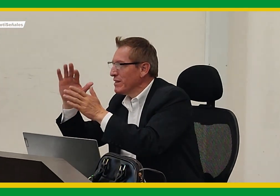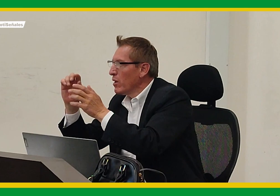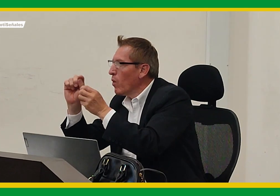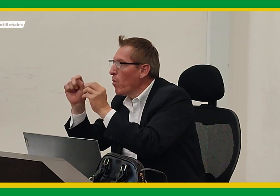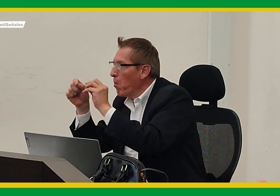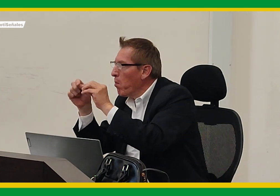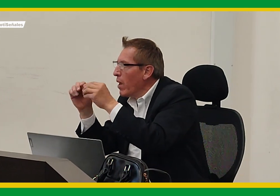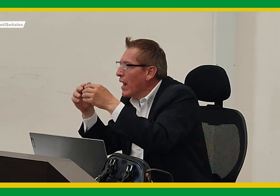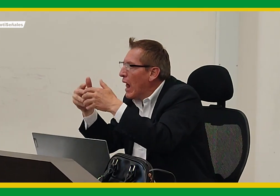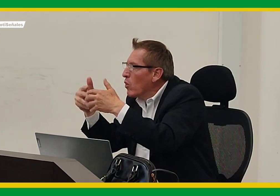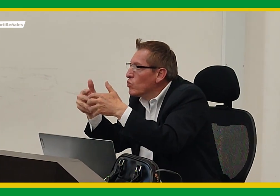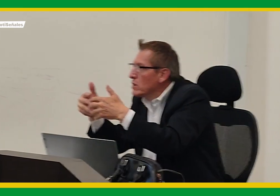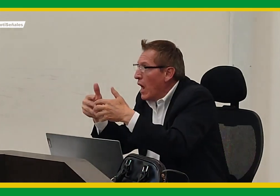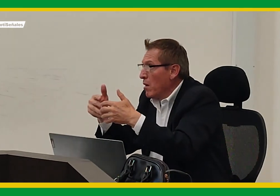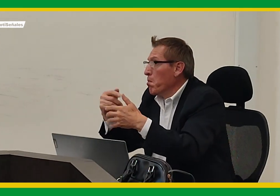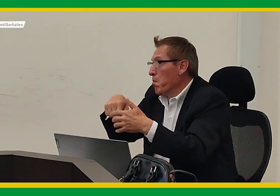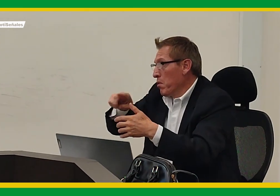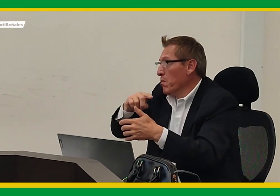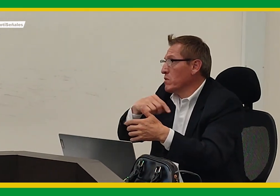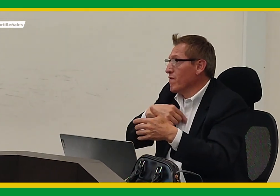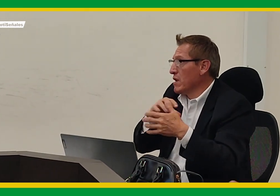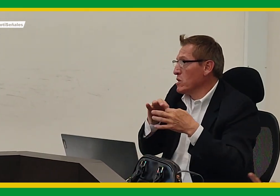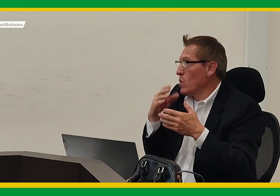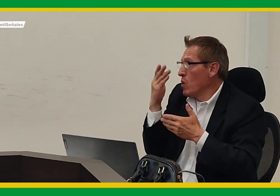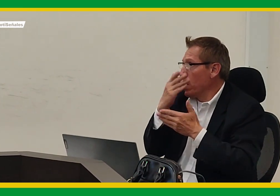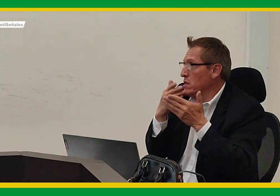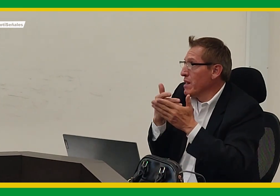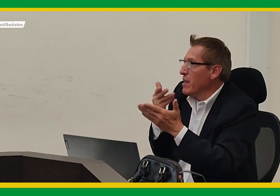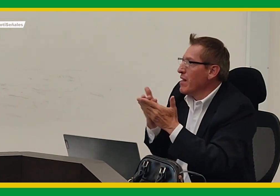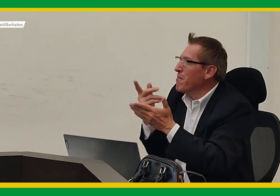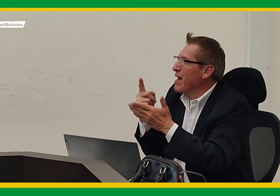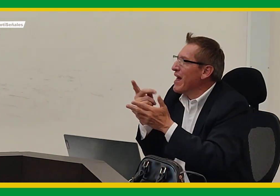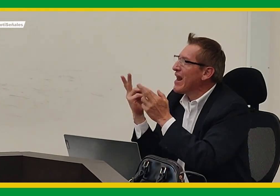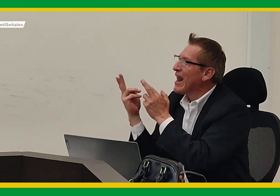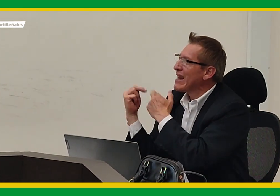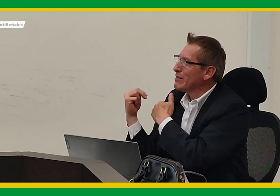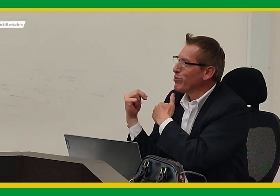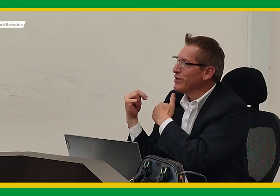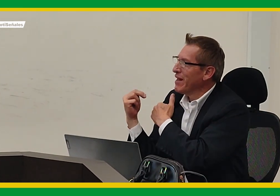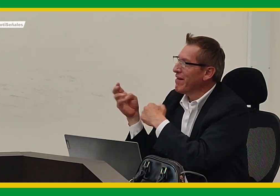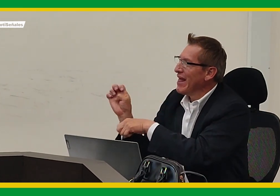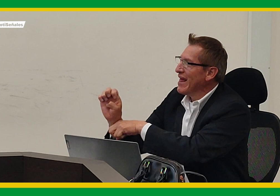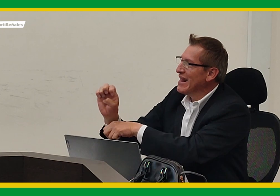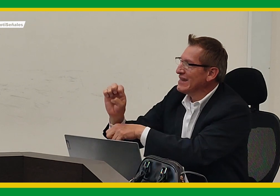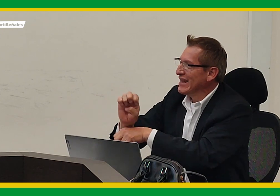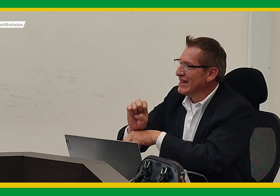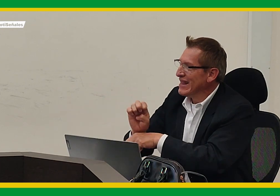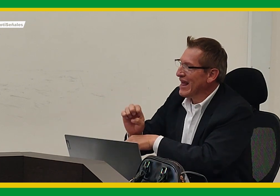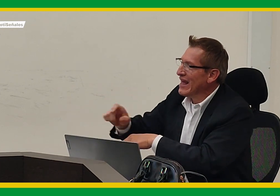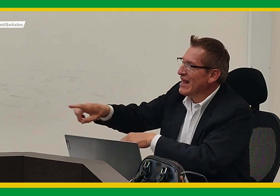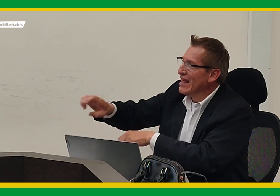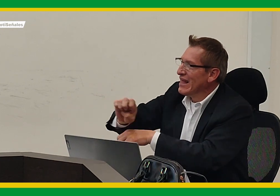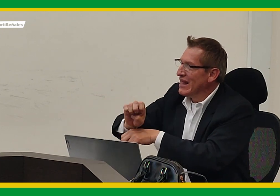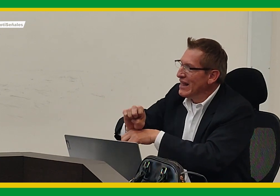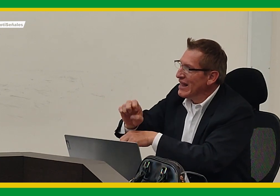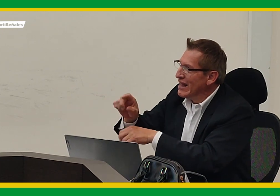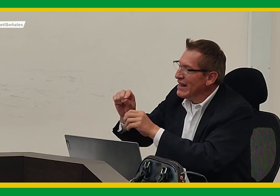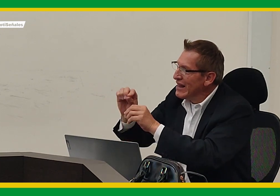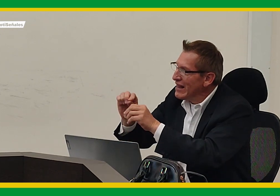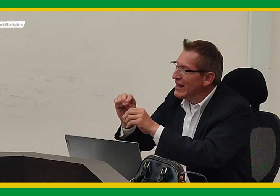También otro tema del texto que se debe ajustar y que FENASCOL ha analizado es sobre la responsabilidad de las entidades y dentro de las